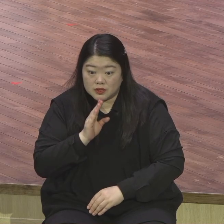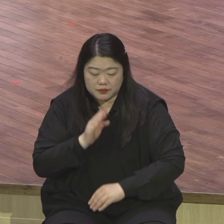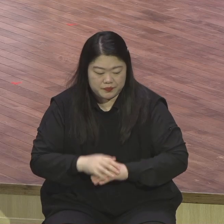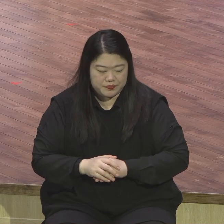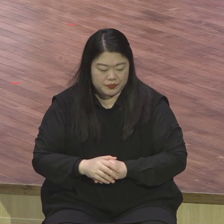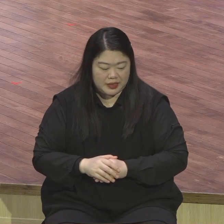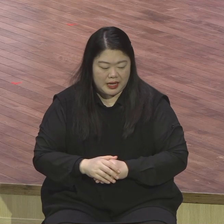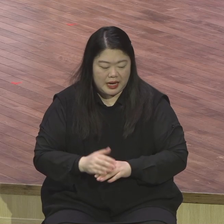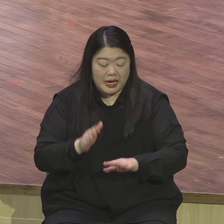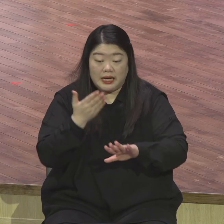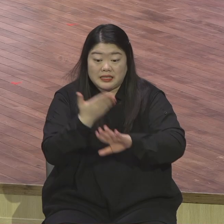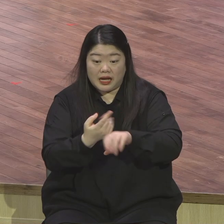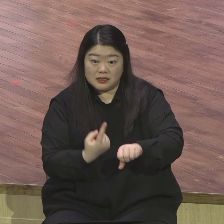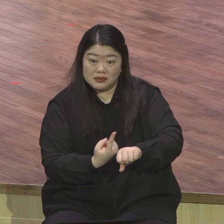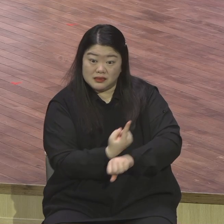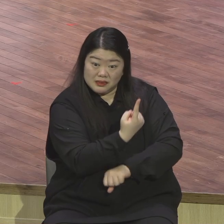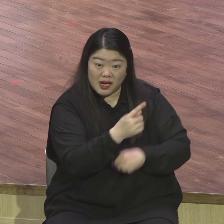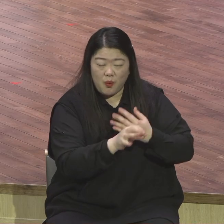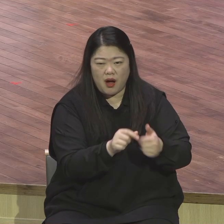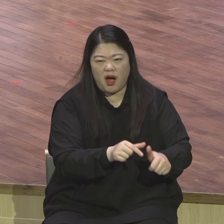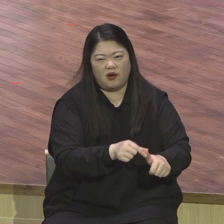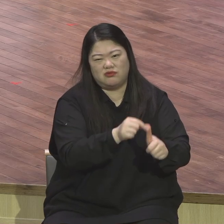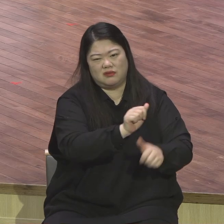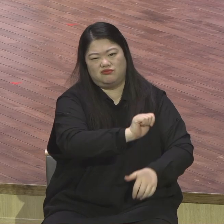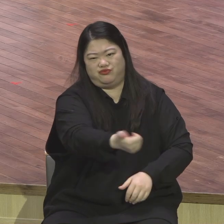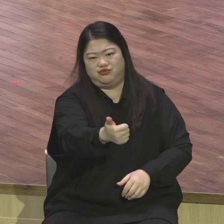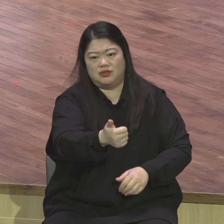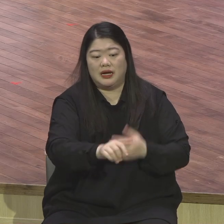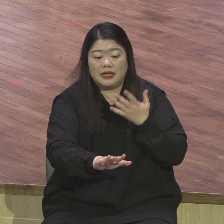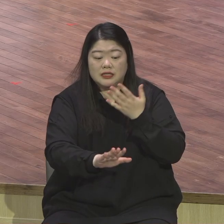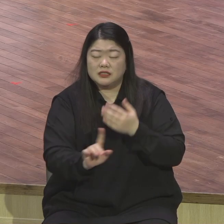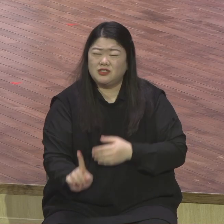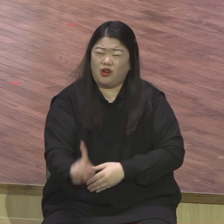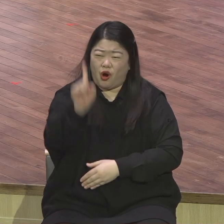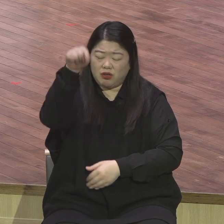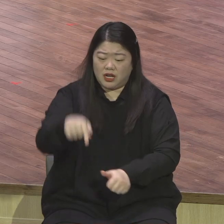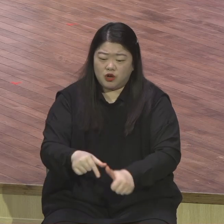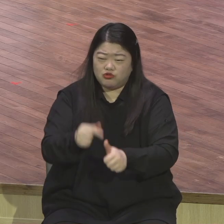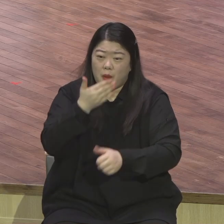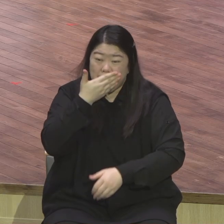천하 사람 중에 구원받을 다른 이름을 우리에게 주신 적이 없느니라